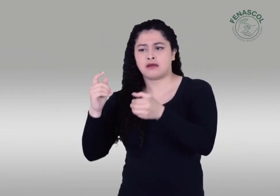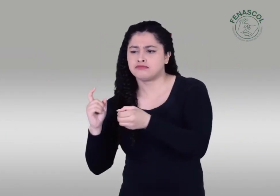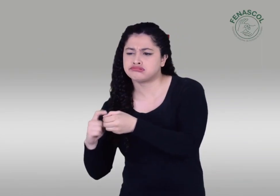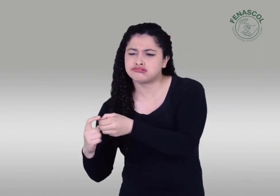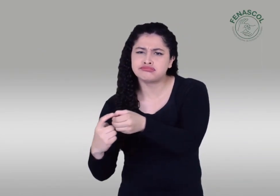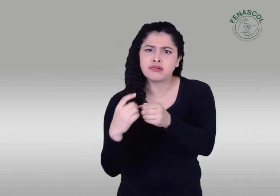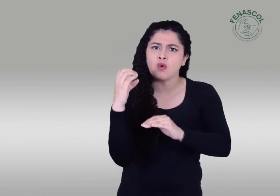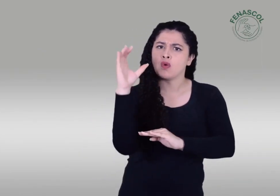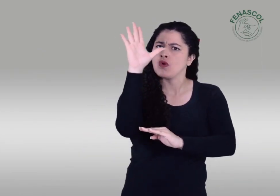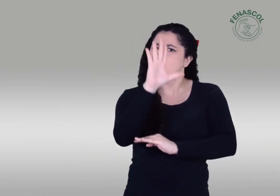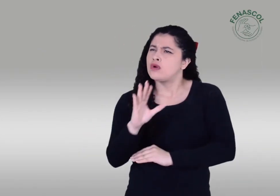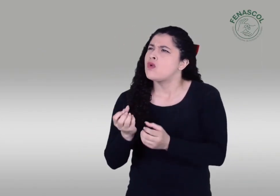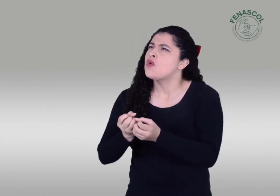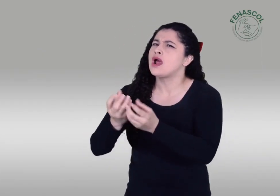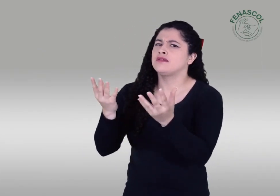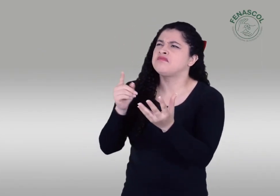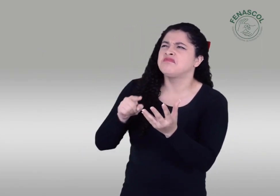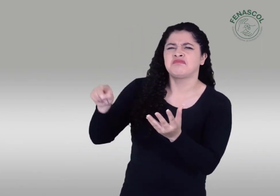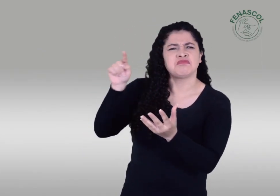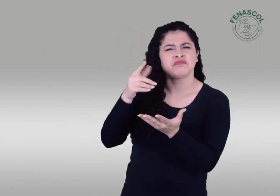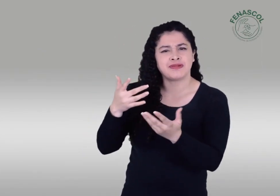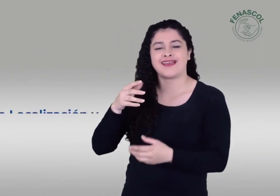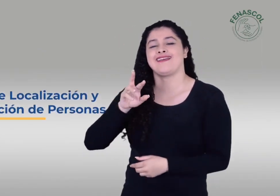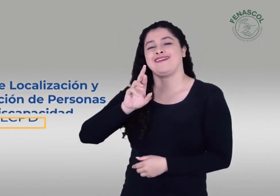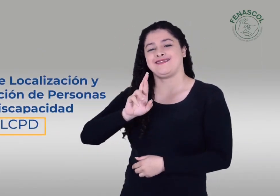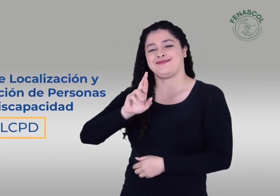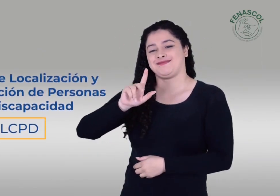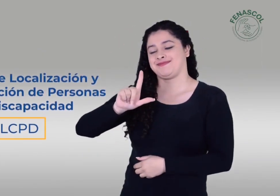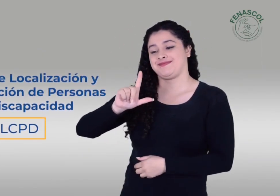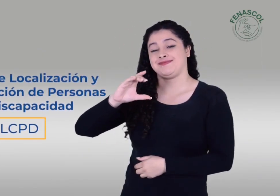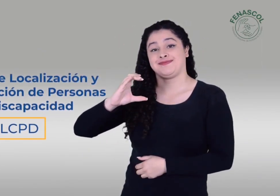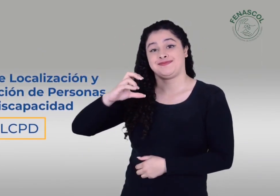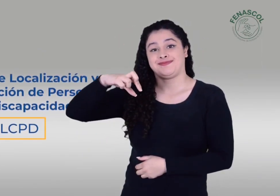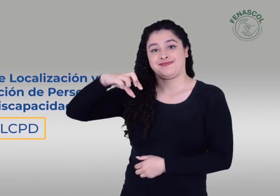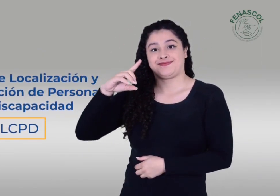Caracterización de las Personas con Discapacidad, el RLCPD.